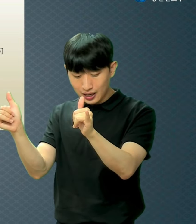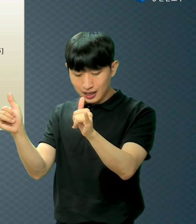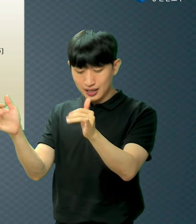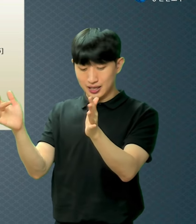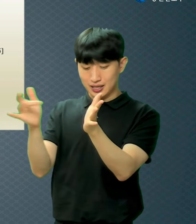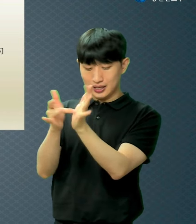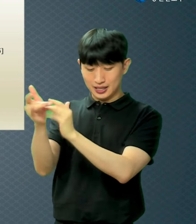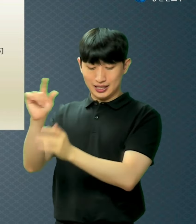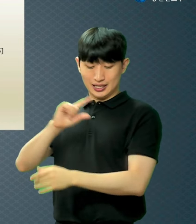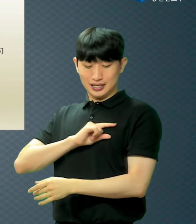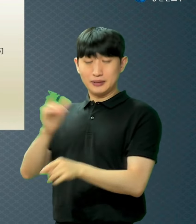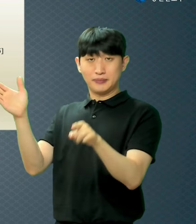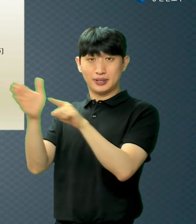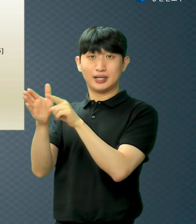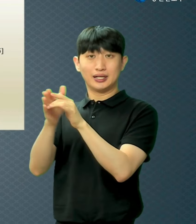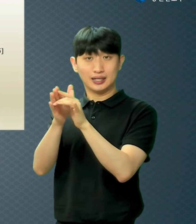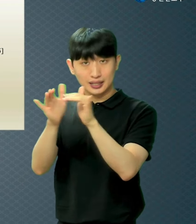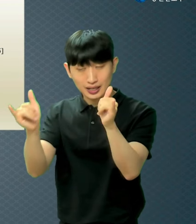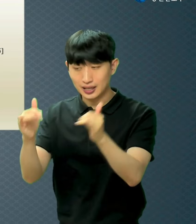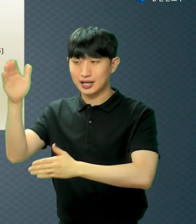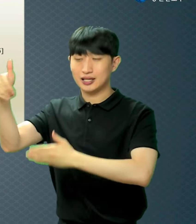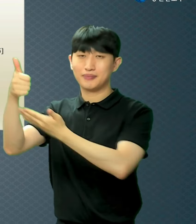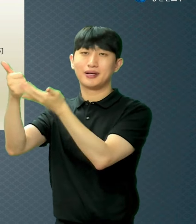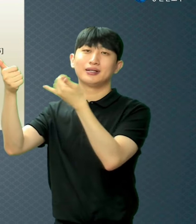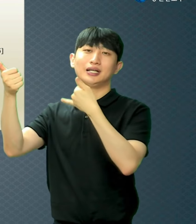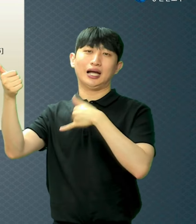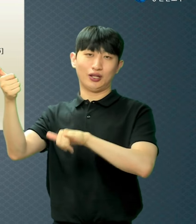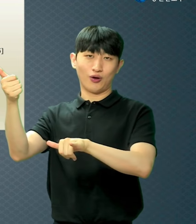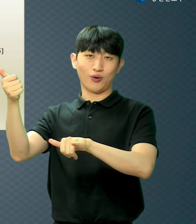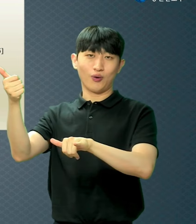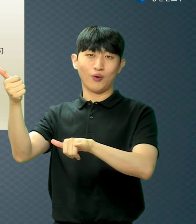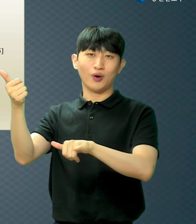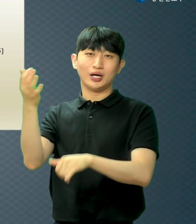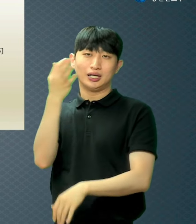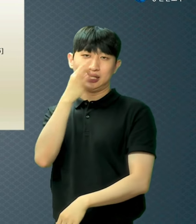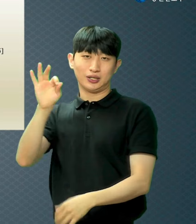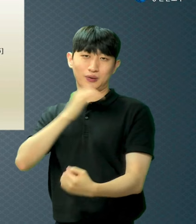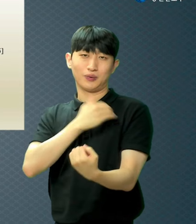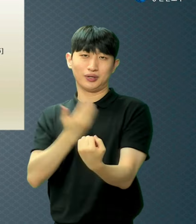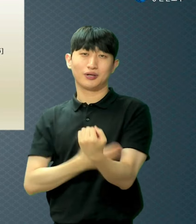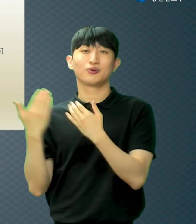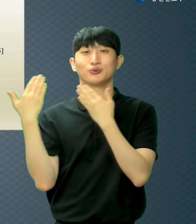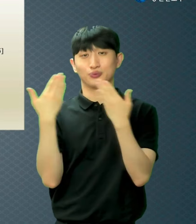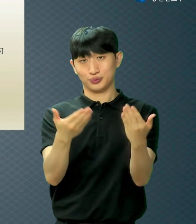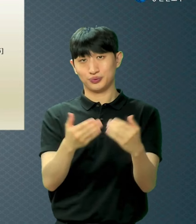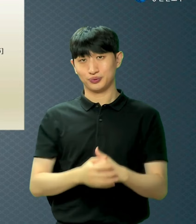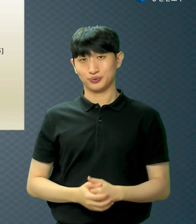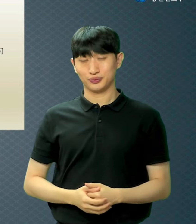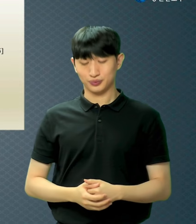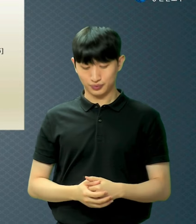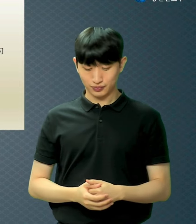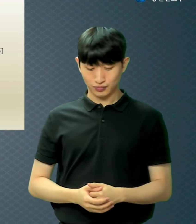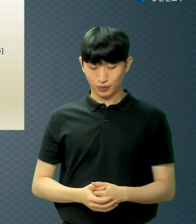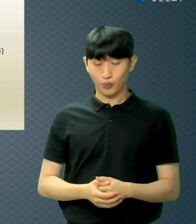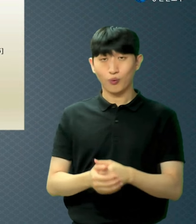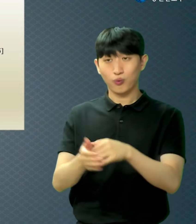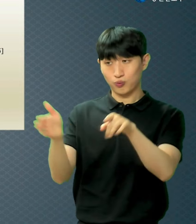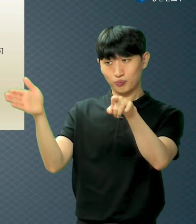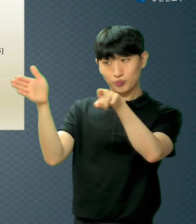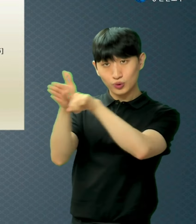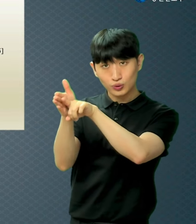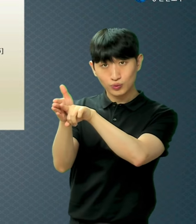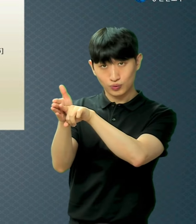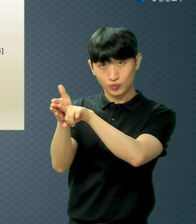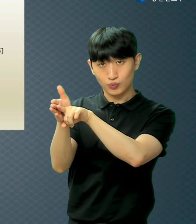되는 권세를 주셨죠 참 놀랍잖아요 믿은 것뿐인데 자녀가 되는 권세를 줬어요